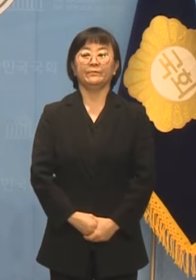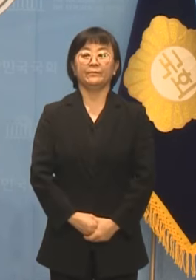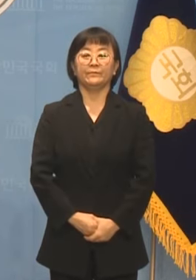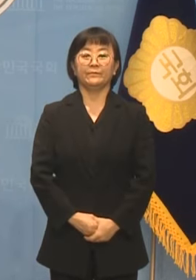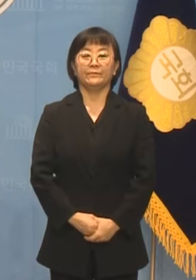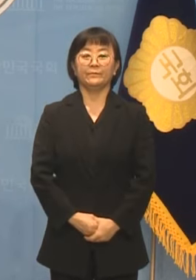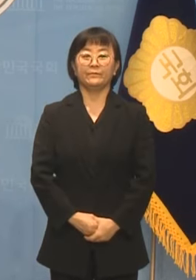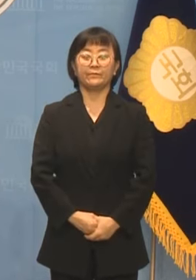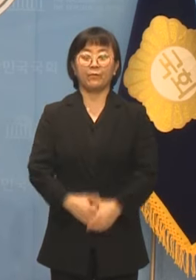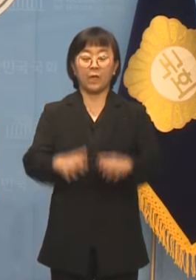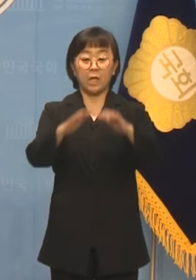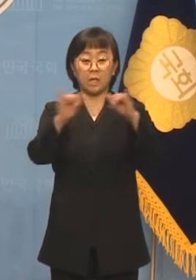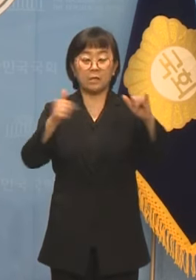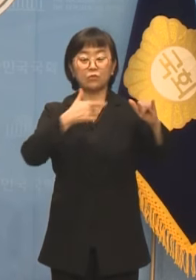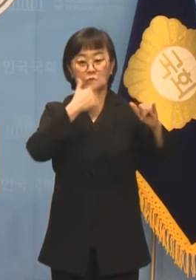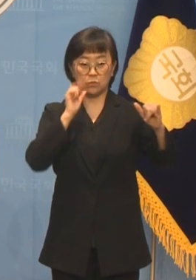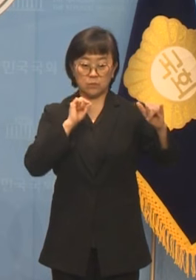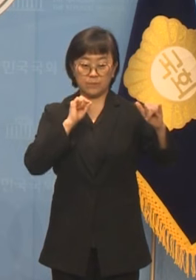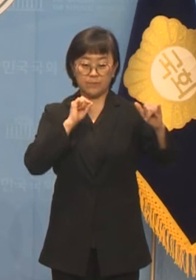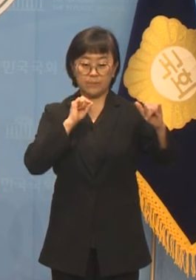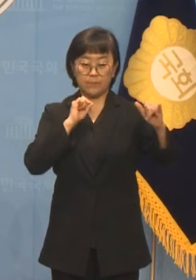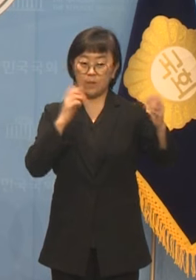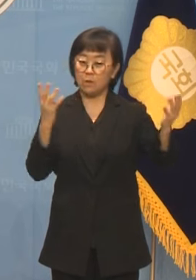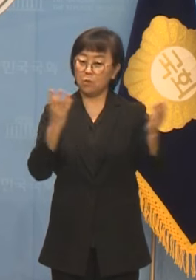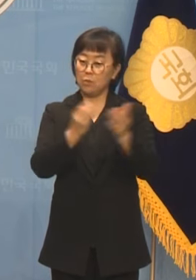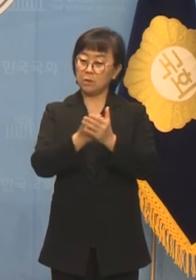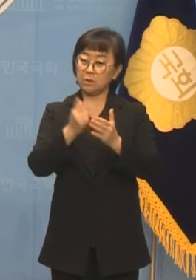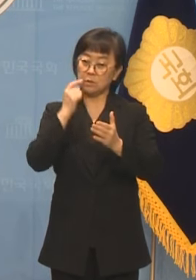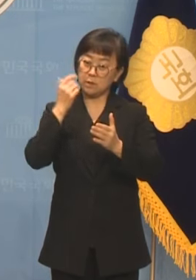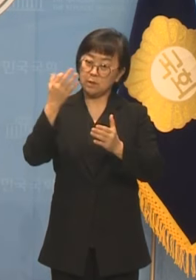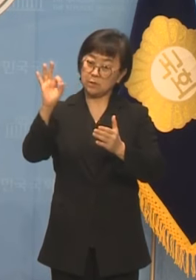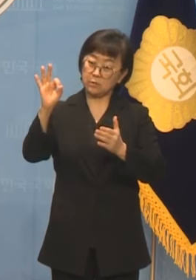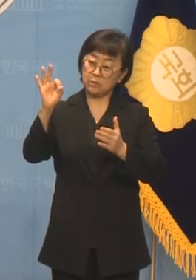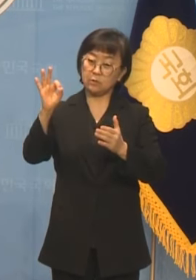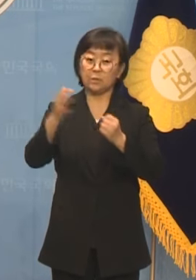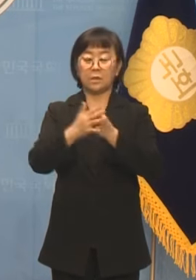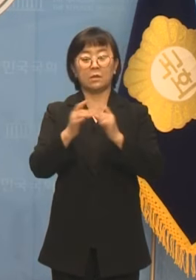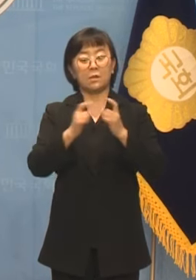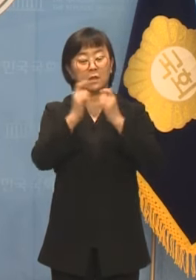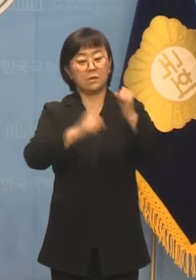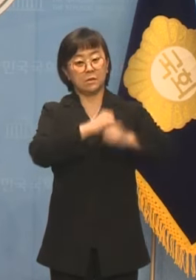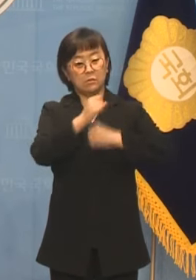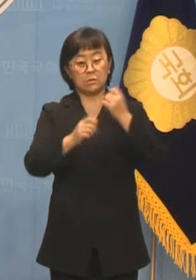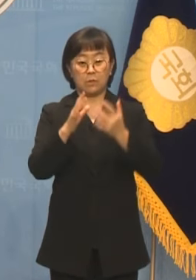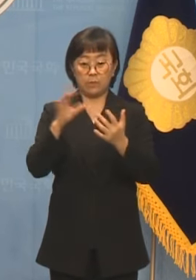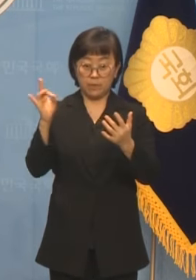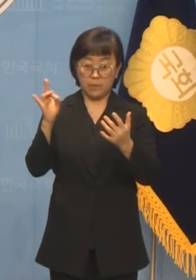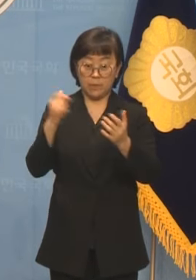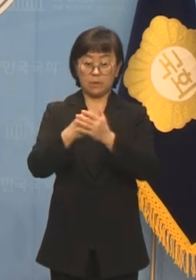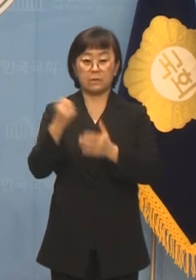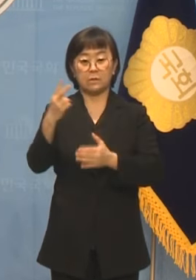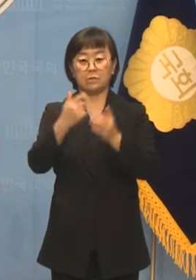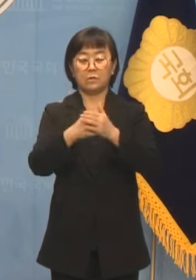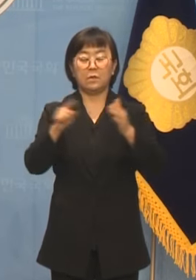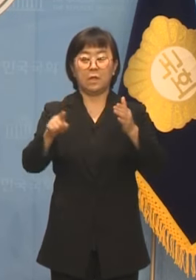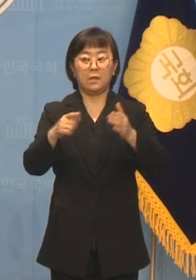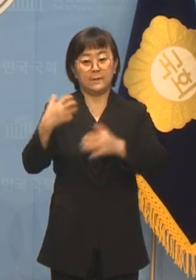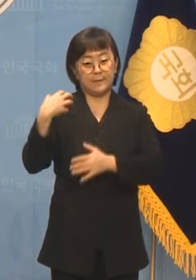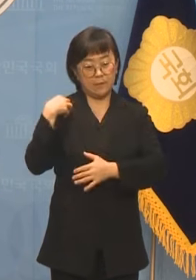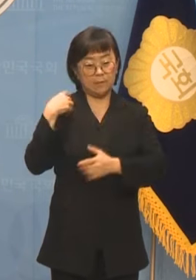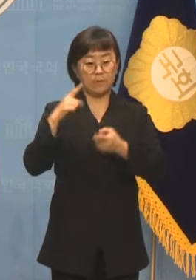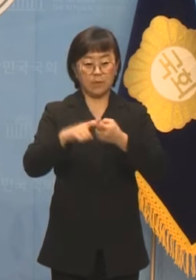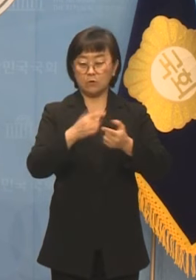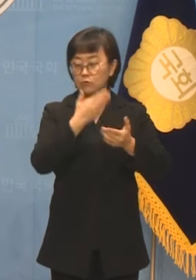인간의 부족함과 불안전성을 인정하는 것 개인의 자유와 선택 그리고 그에 따른 책임을